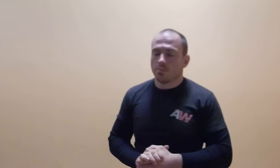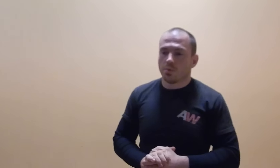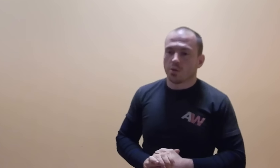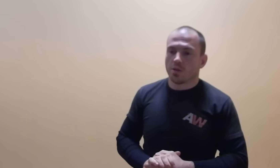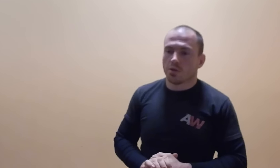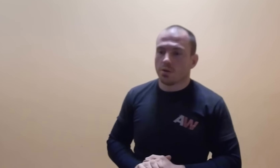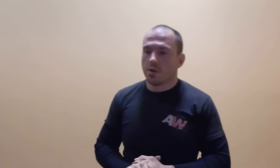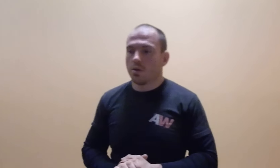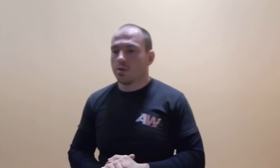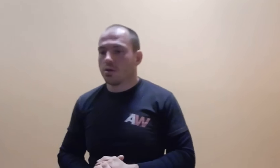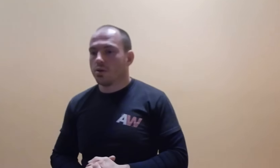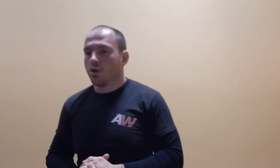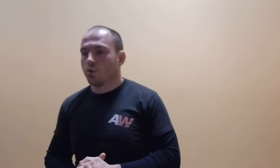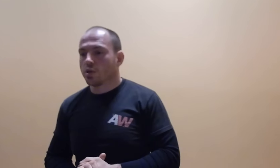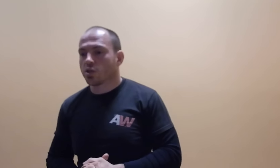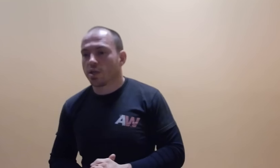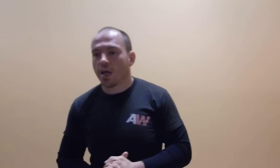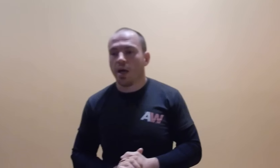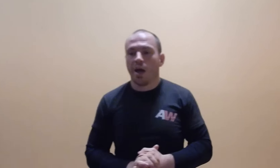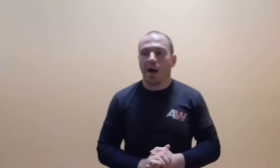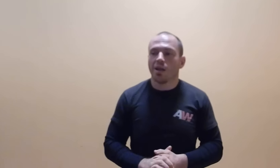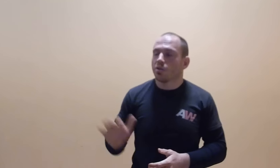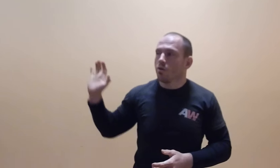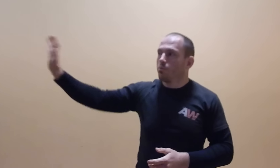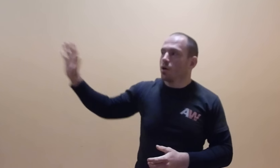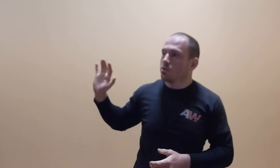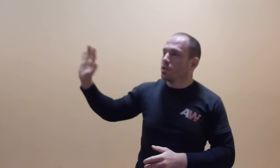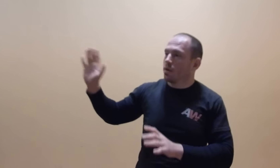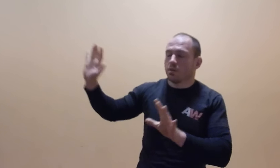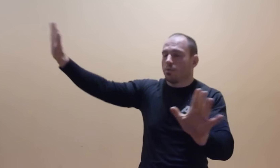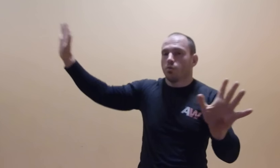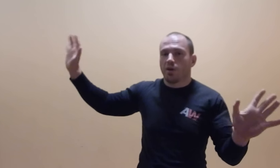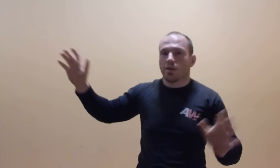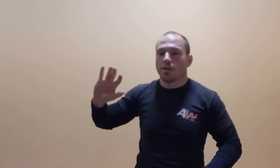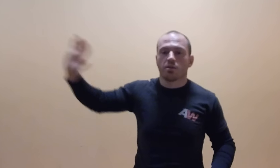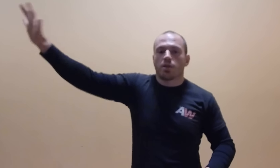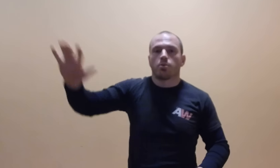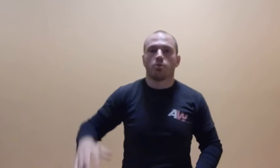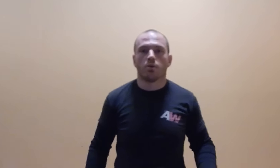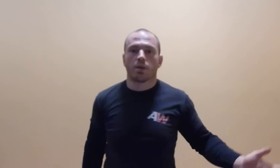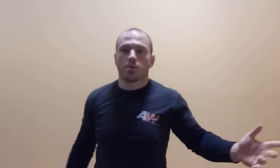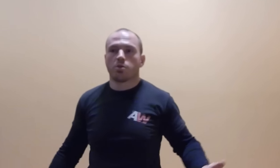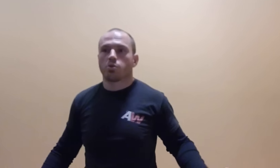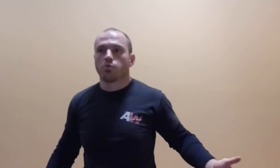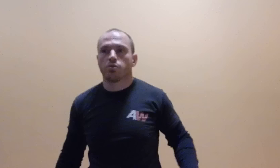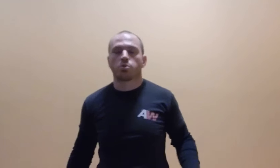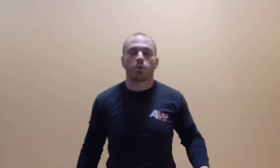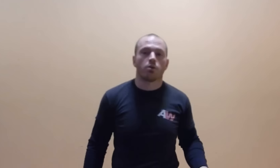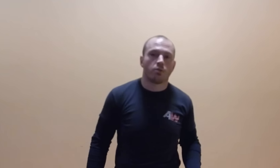całkiem potężne uderzenie, ale to pokazuje, tak, nie, miał otwarte ręce, odepchnął go, tamten się przewrócił, no, przypadkowo